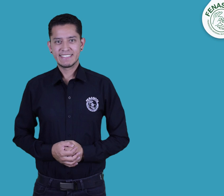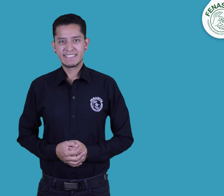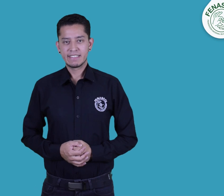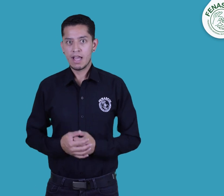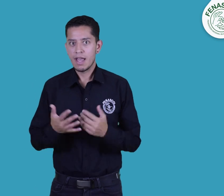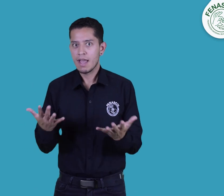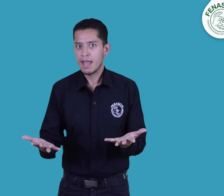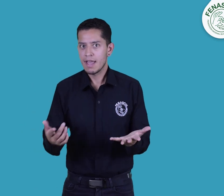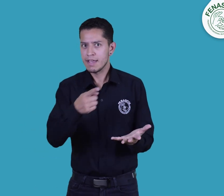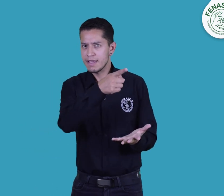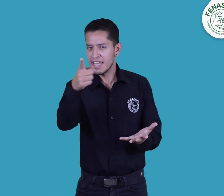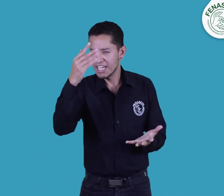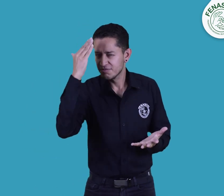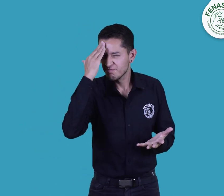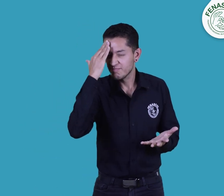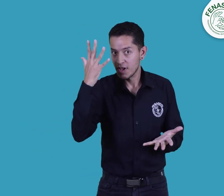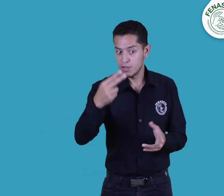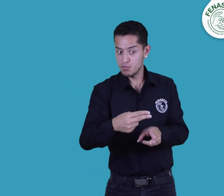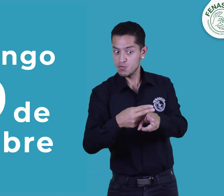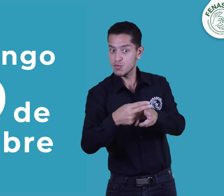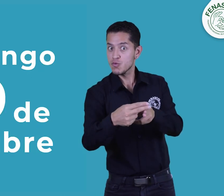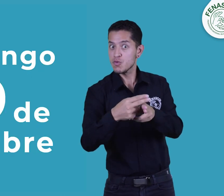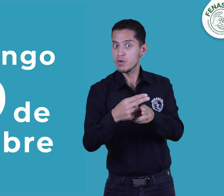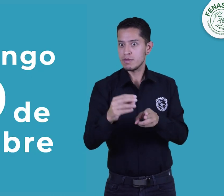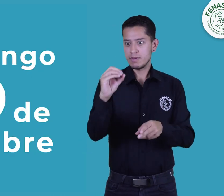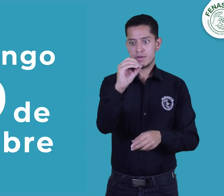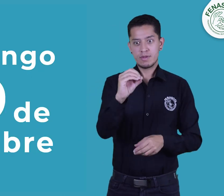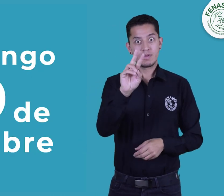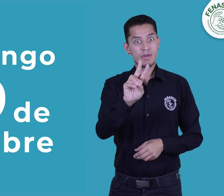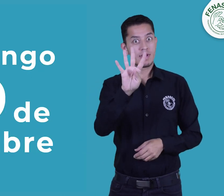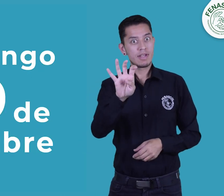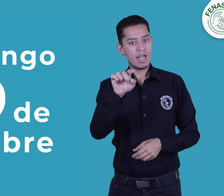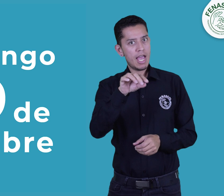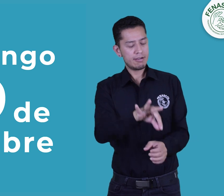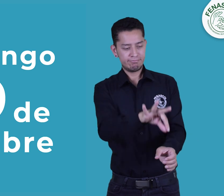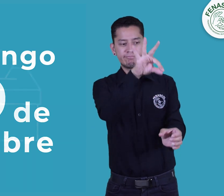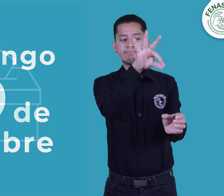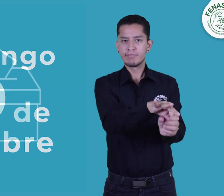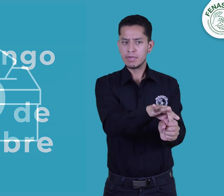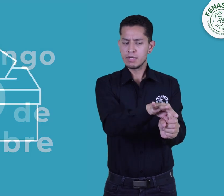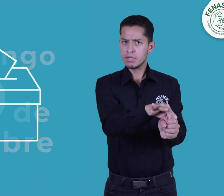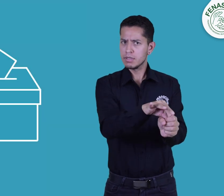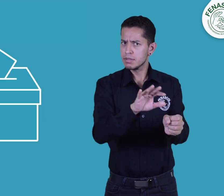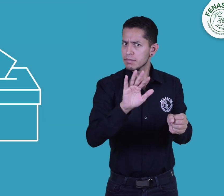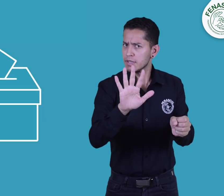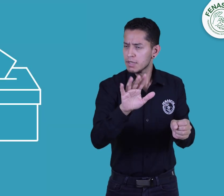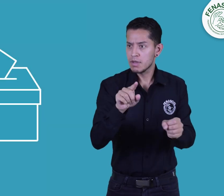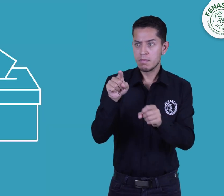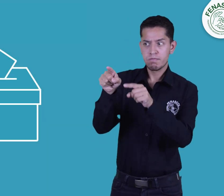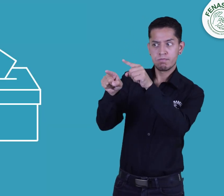¡Ey! Como ya se sabe, el próximo 29 de octubre habrá jornada electoral, pero ¿las campañas de los